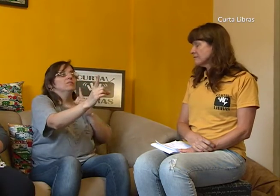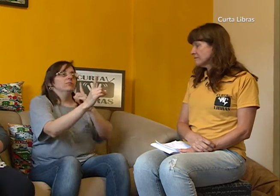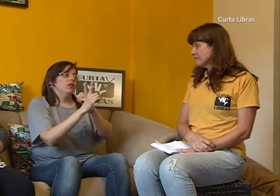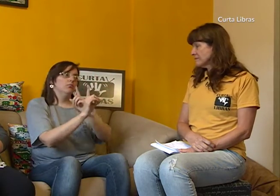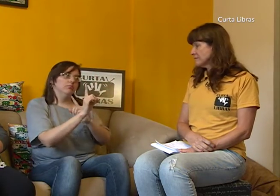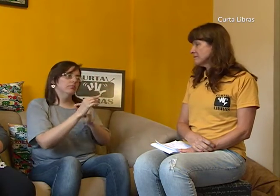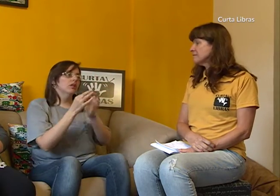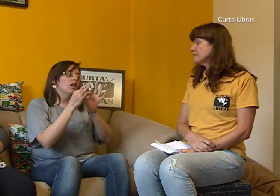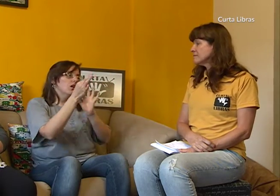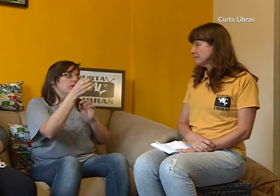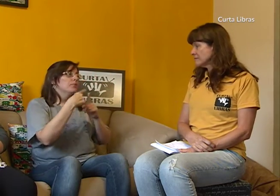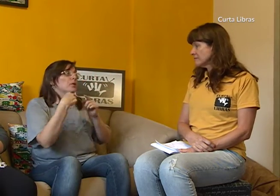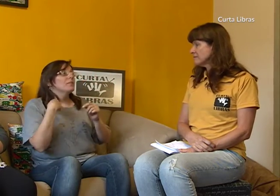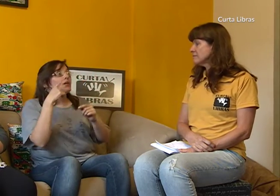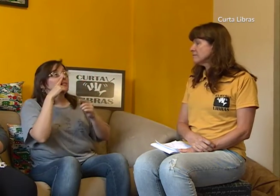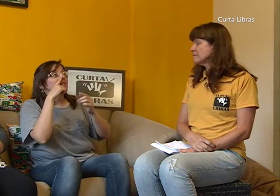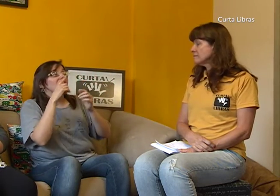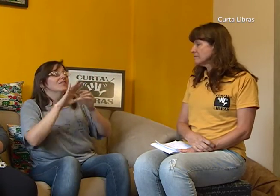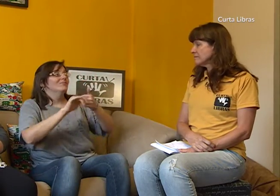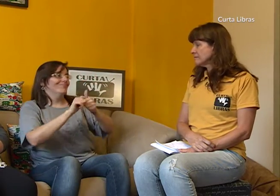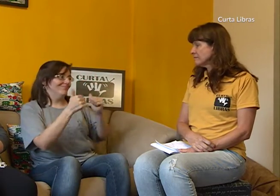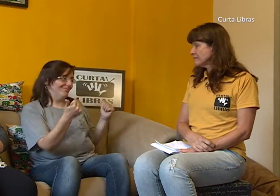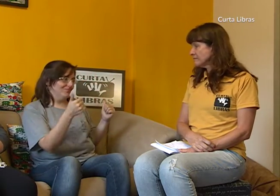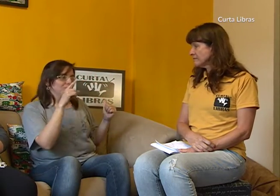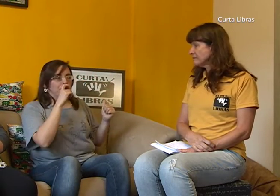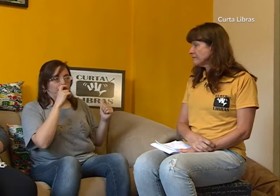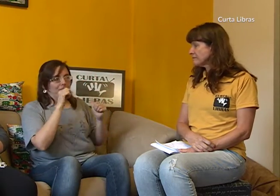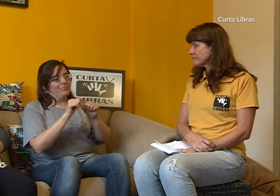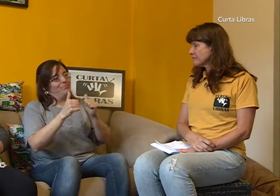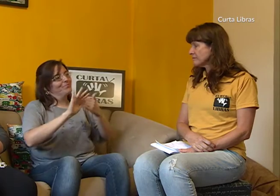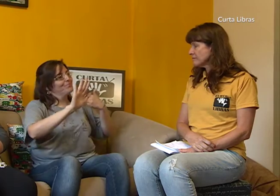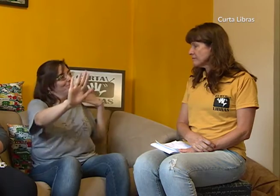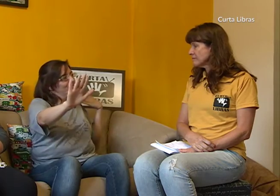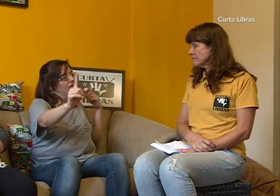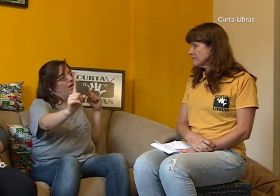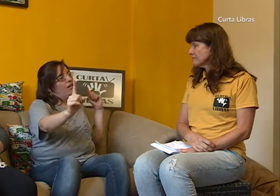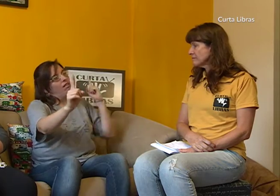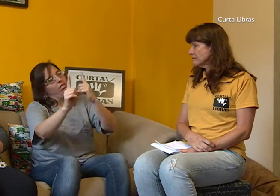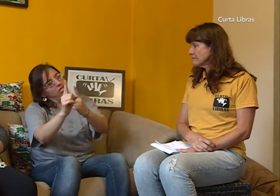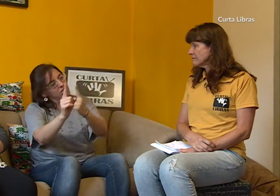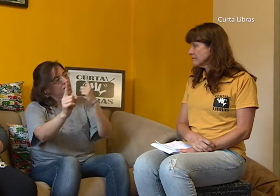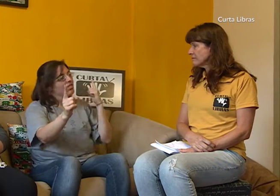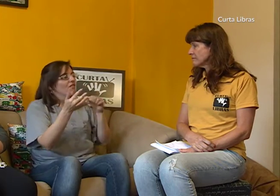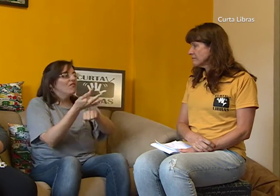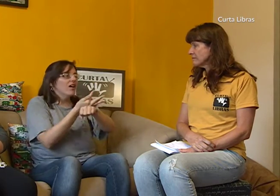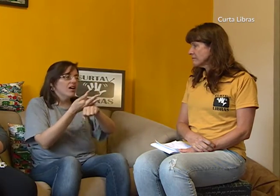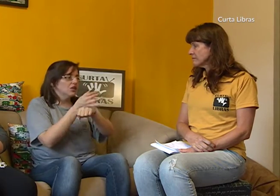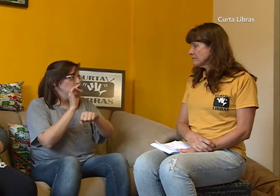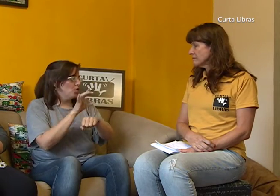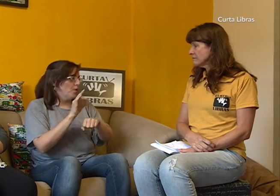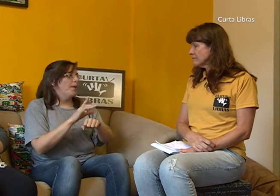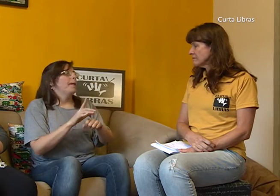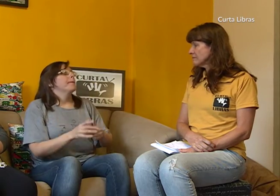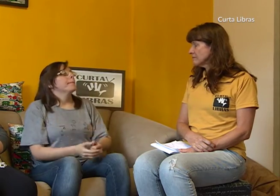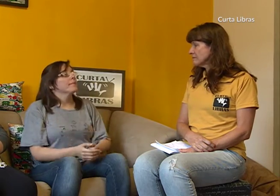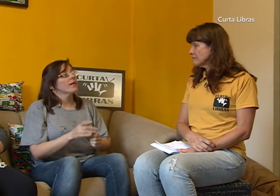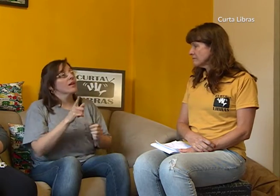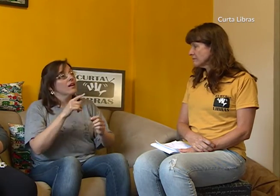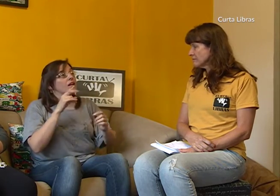Como meus pais eram separados, o meu contato para aprender os sinais era mesmo só nas férias. A minha mãe oralizava muito.